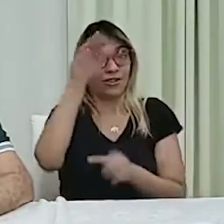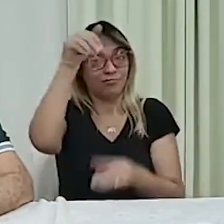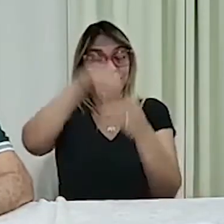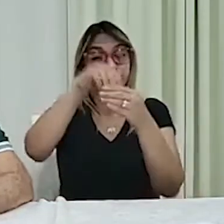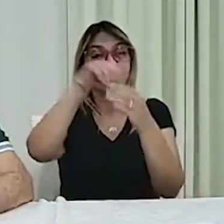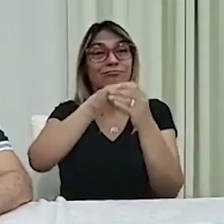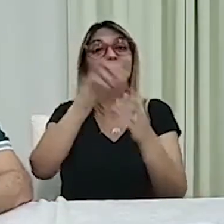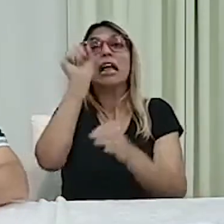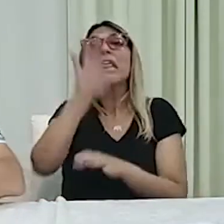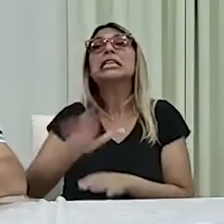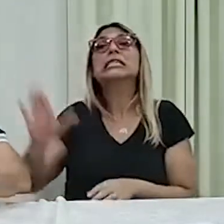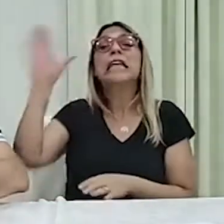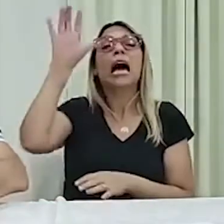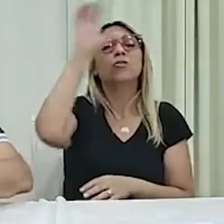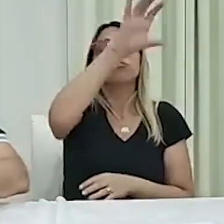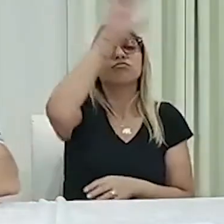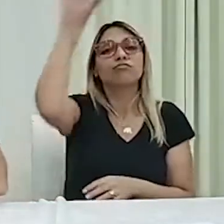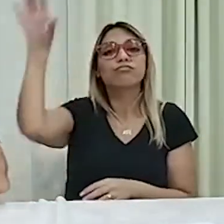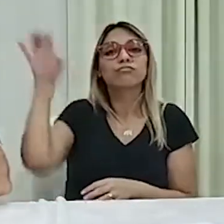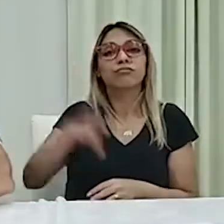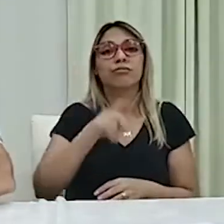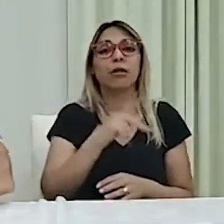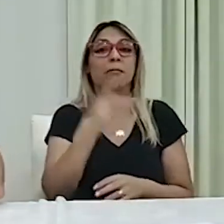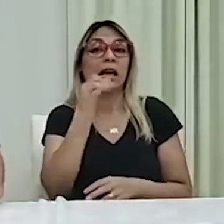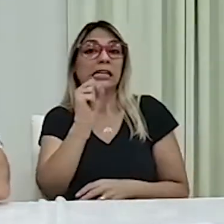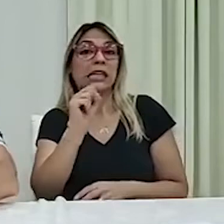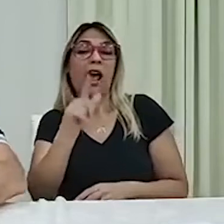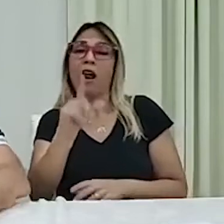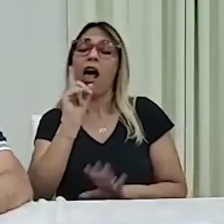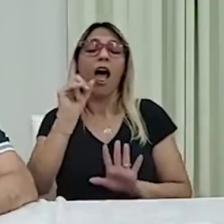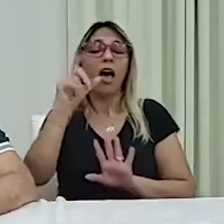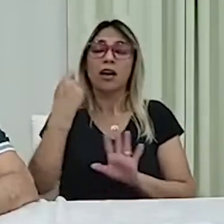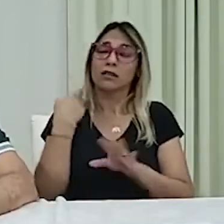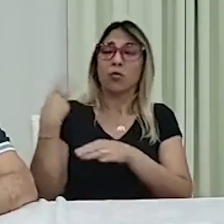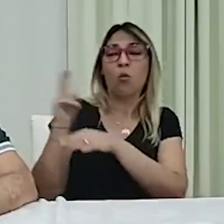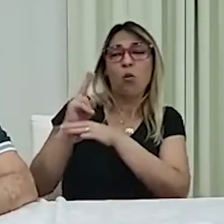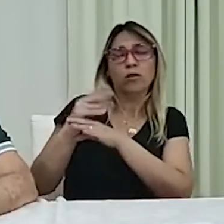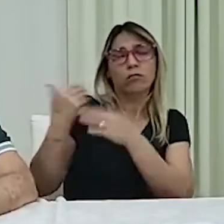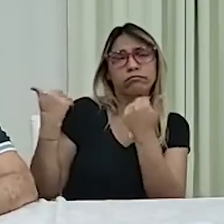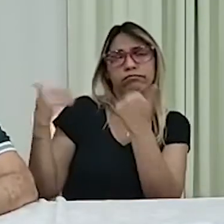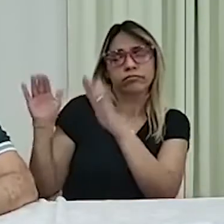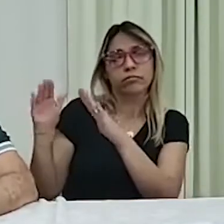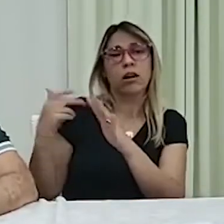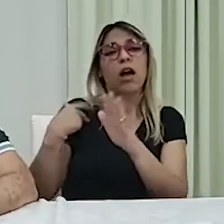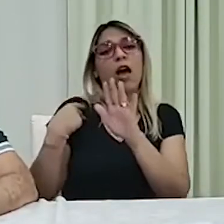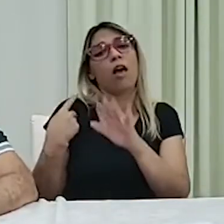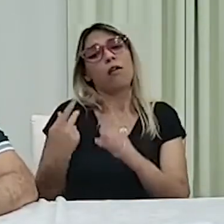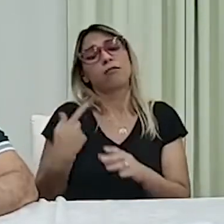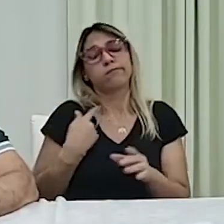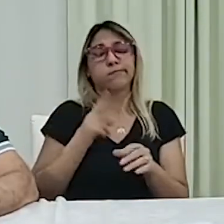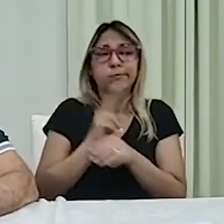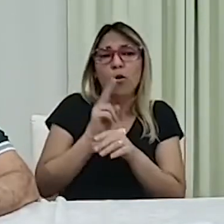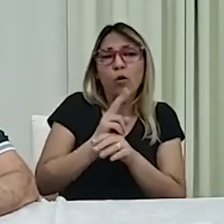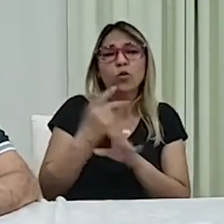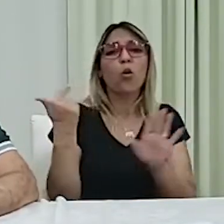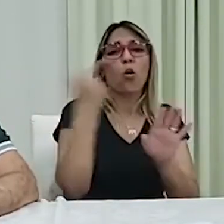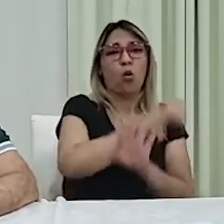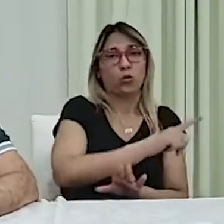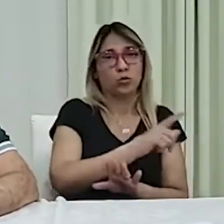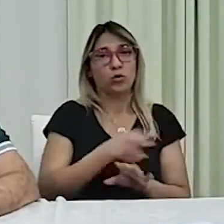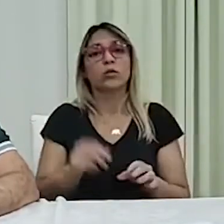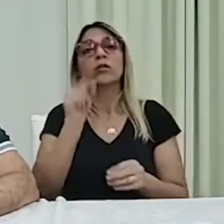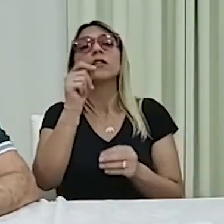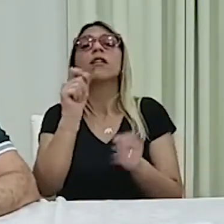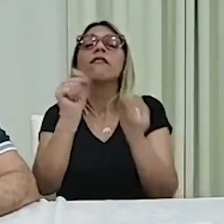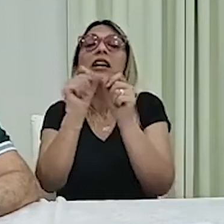do PSL. Nada contra o PSL, não, já não quero mais falar. É como o ex, né, cuida da vida deles. Mas, ao usar o fundo partidário, fazer santinho, etc.,